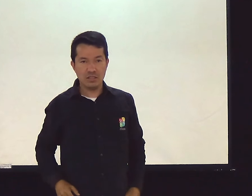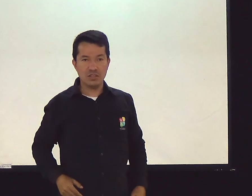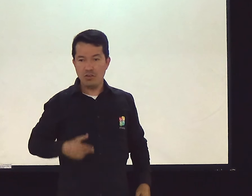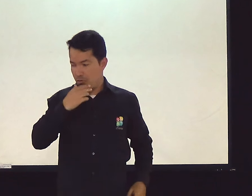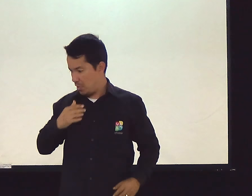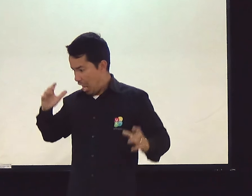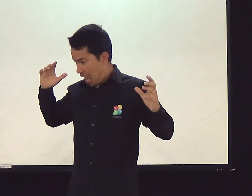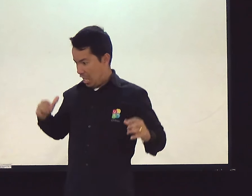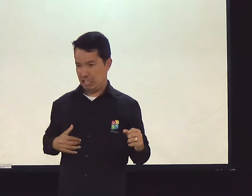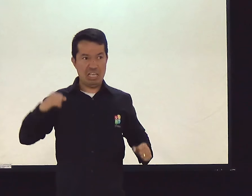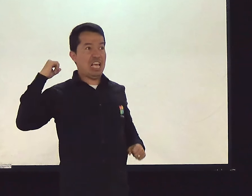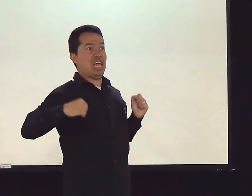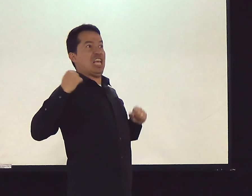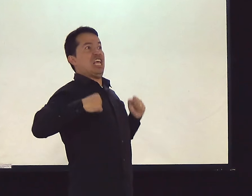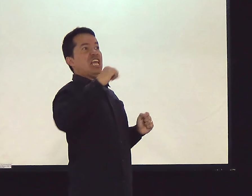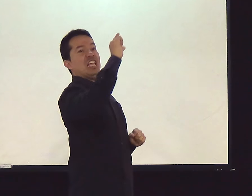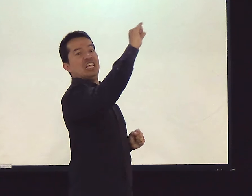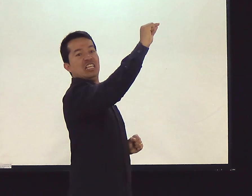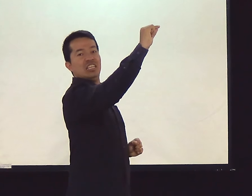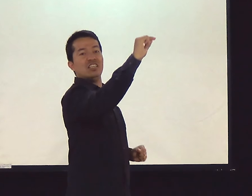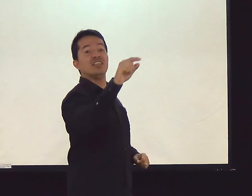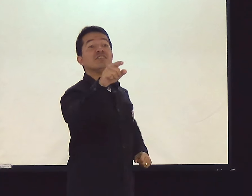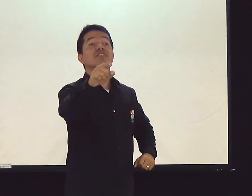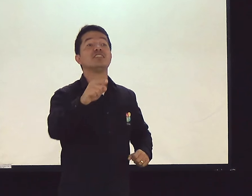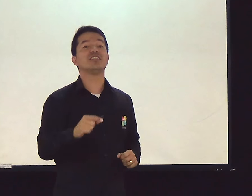Morreu. E o assaltante foge.